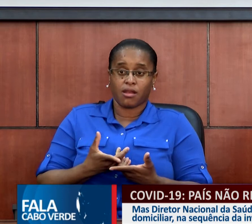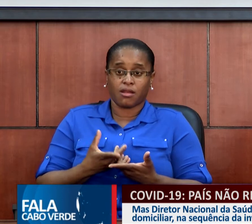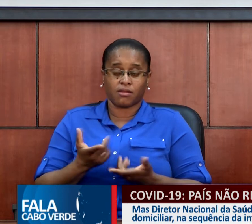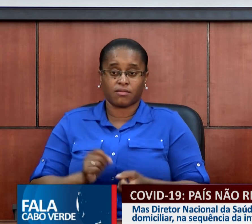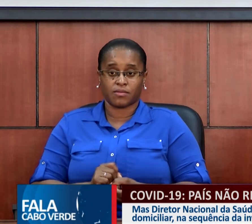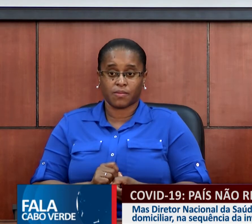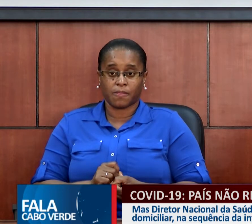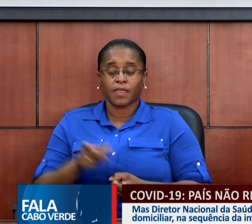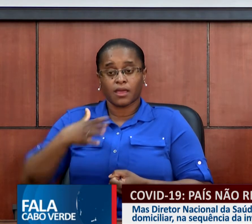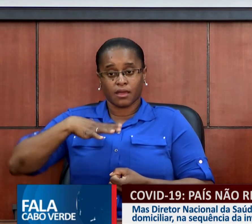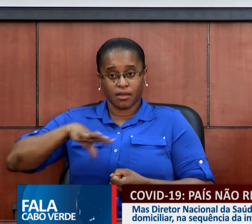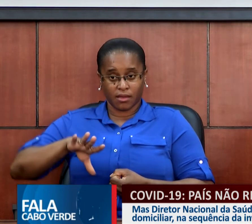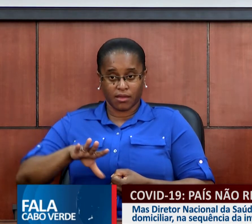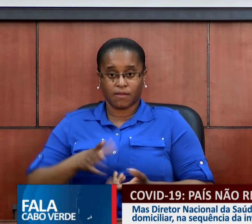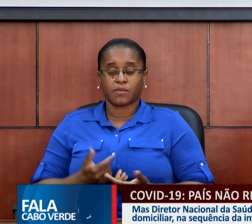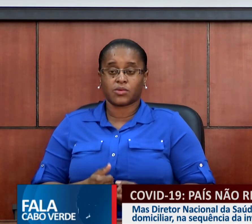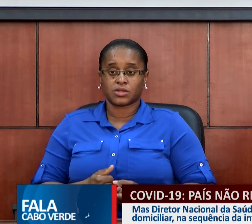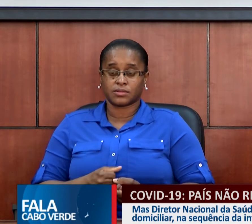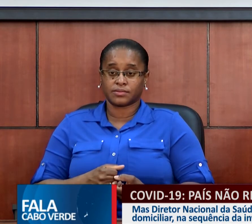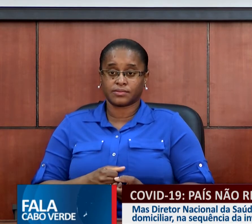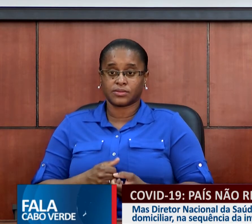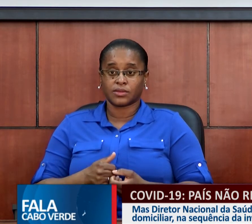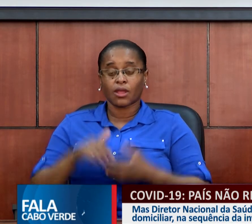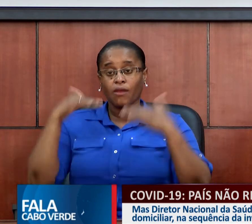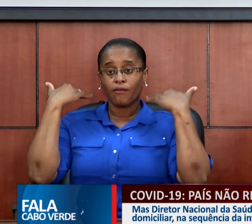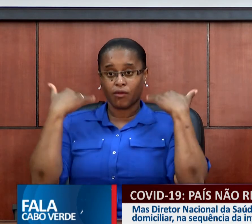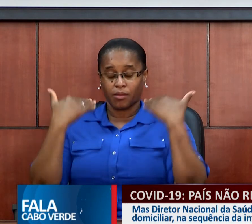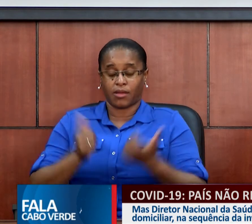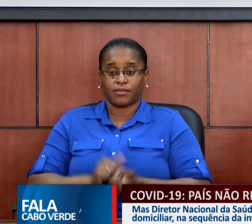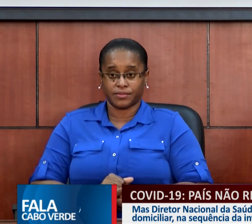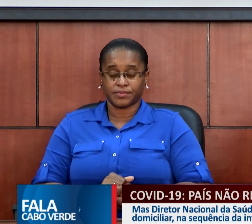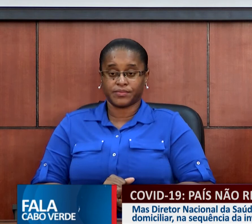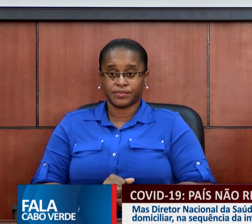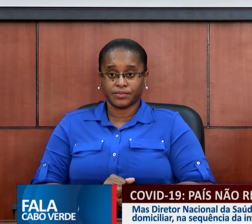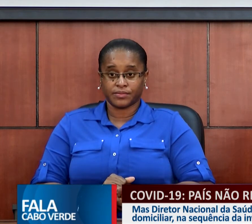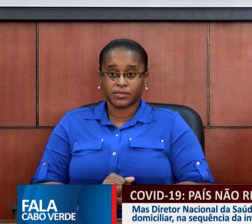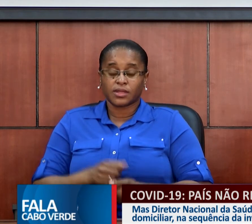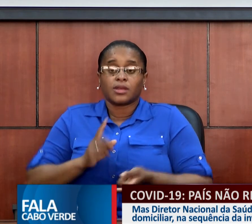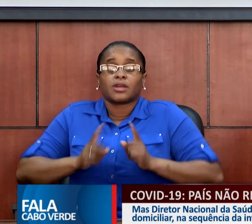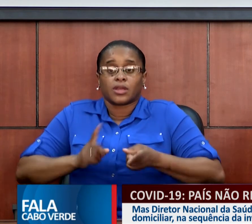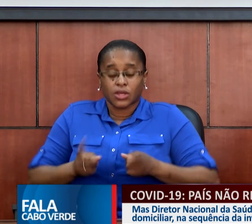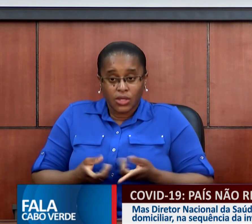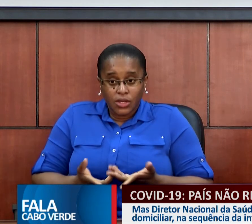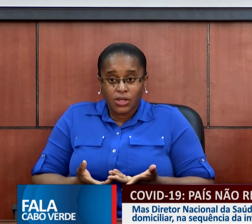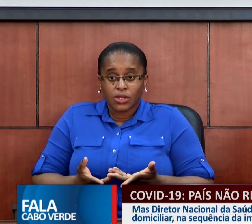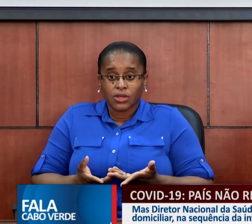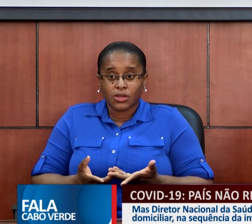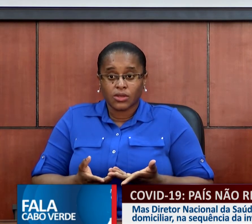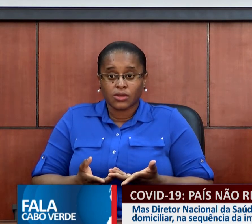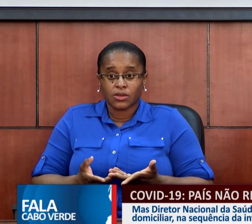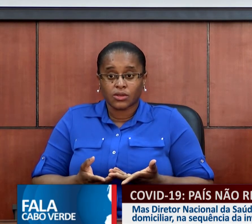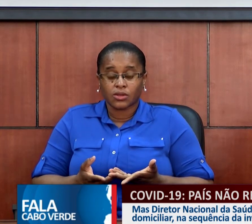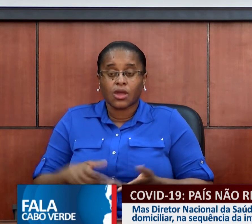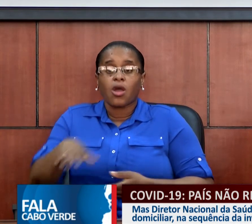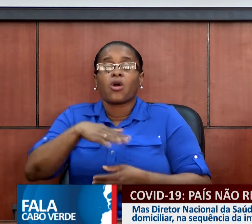esclareceu sobre o site Covid-19 e do porquê que ainda algumas informações não foram atualizadas. Foi